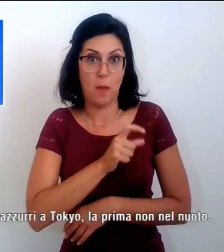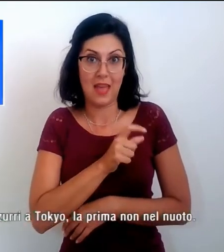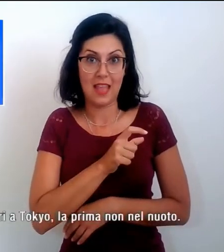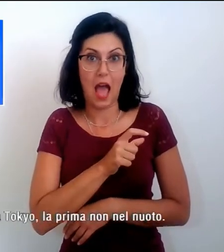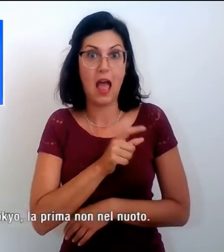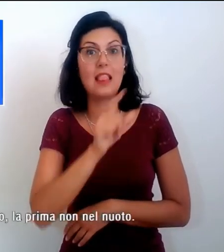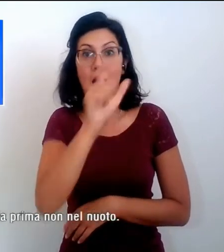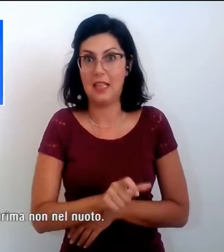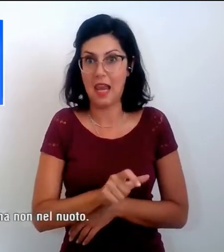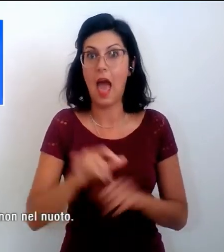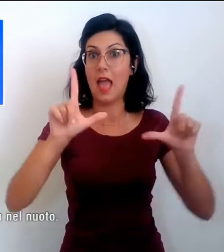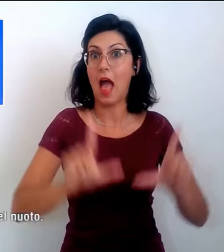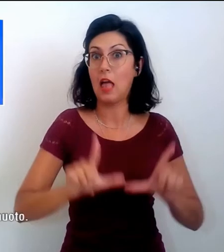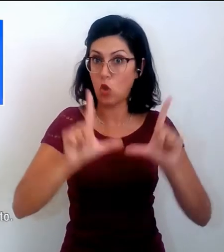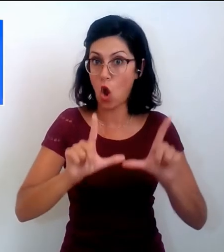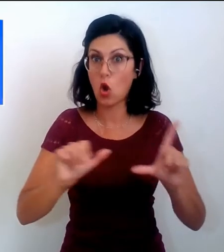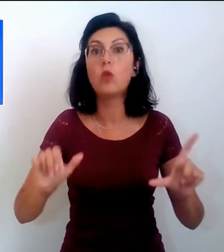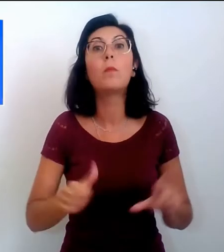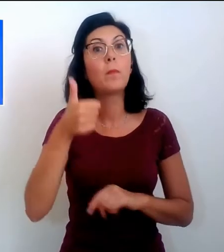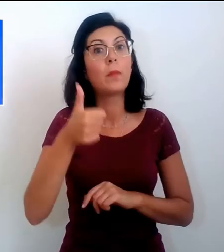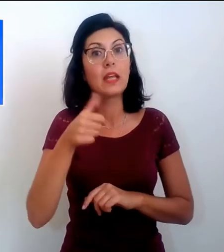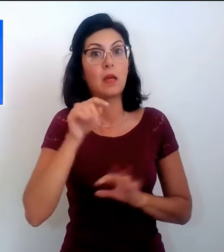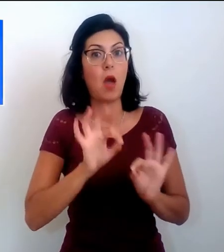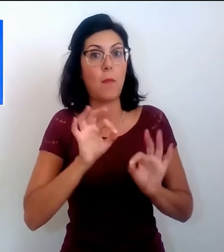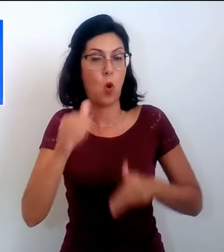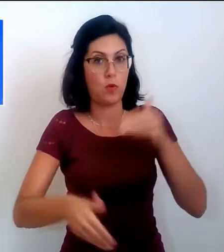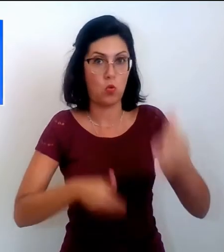prima che non viene presa nel nuoto.